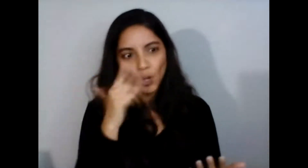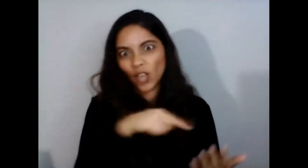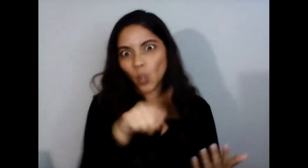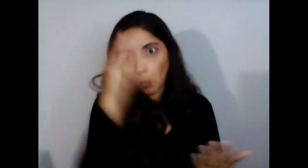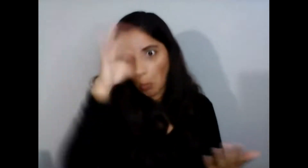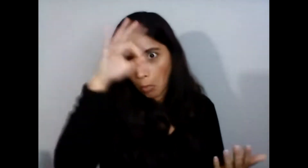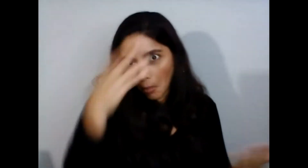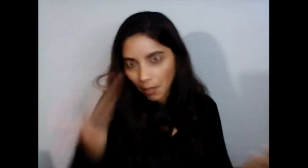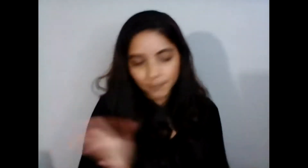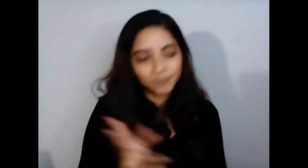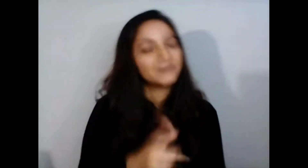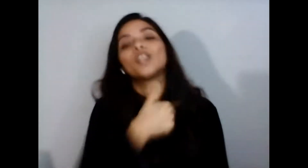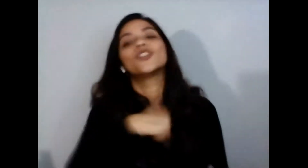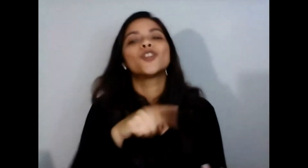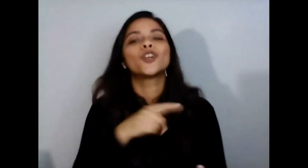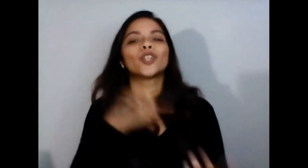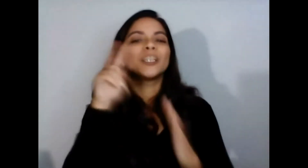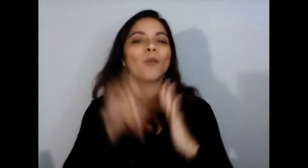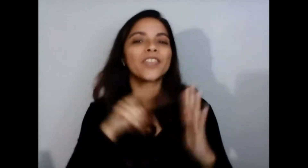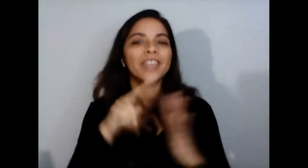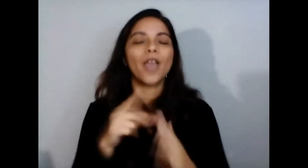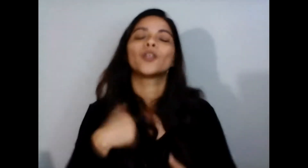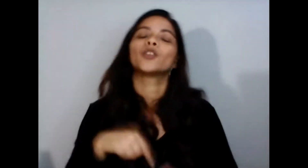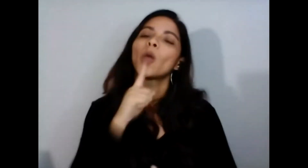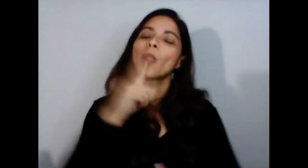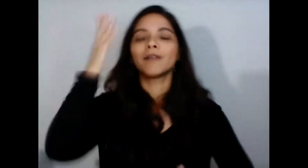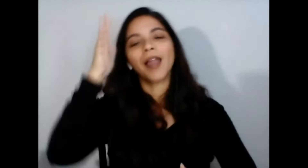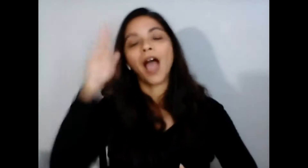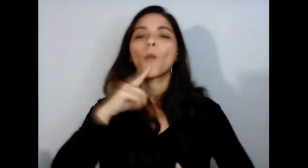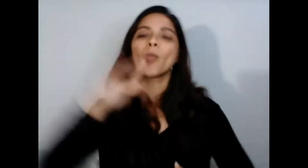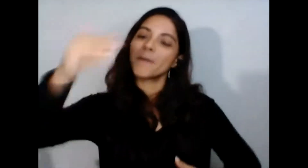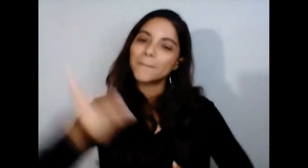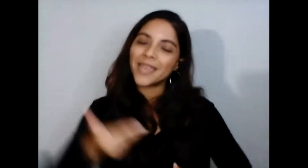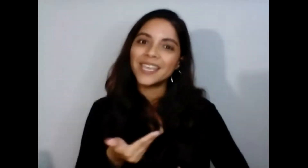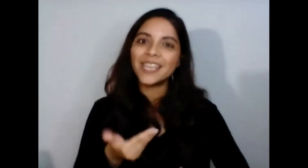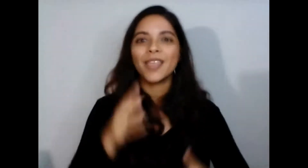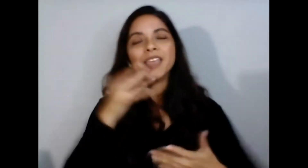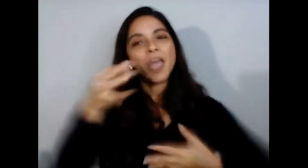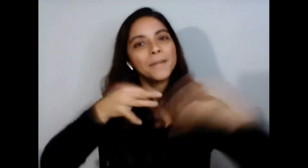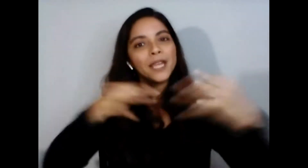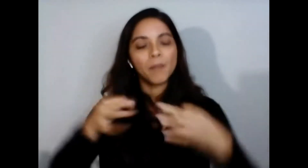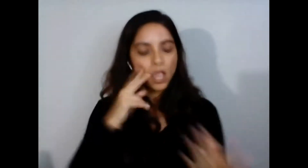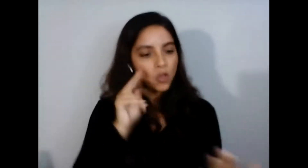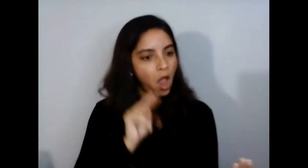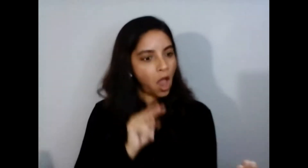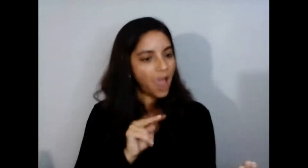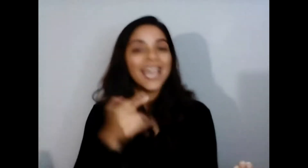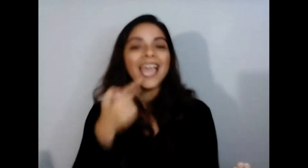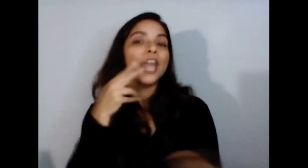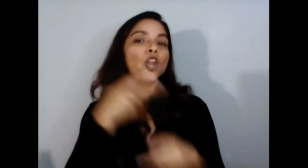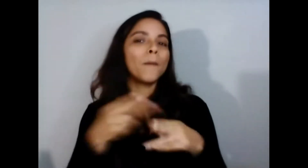¿verdad? esta servidora dio el mensaje de bienvenida pero fue un regalo que se llamaba un regalo de navidad